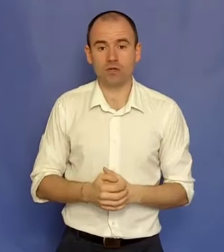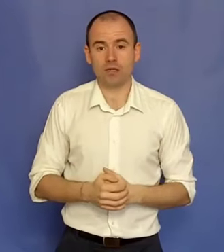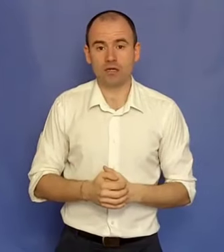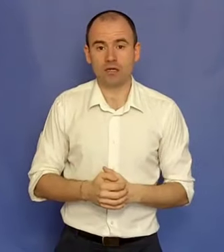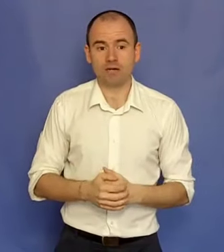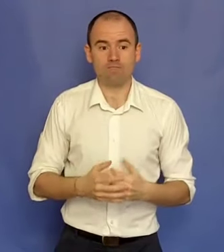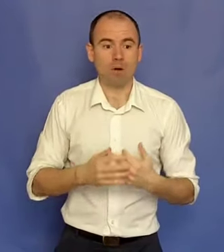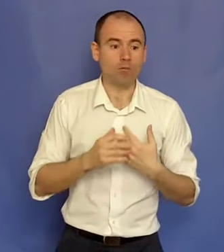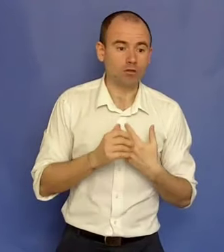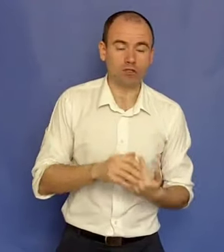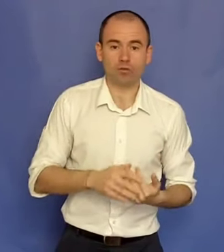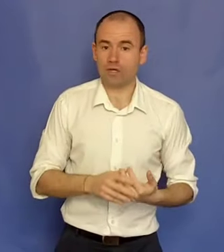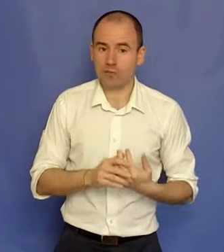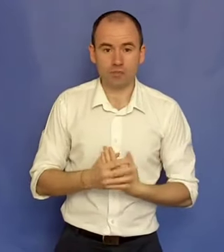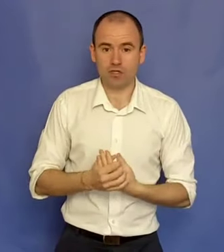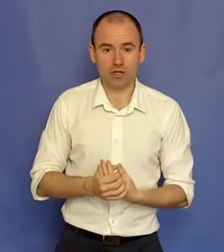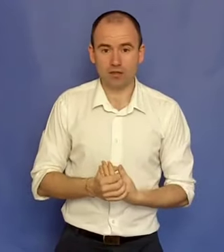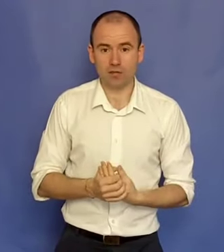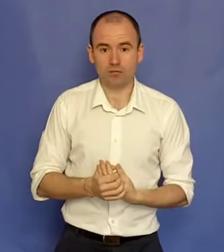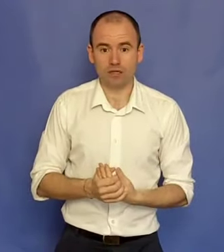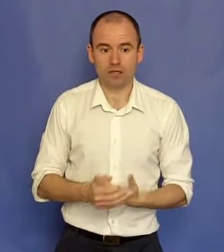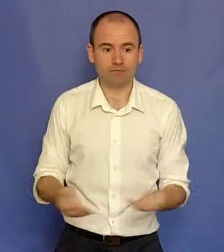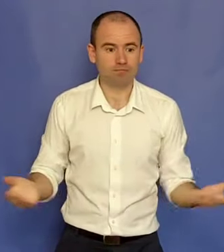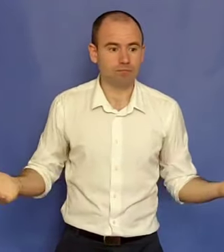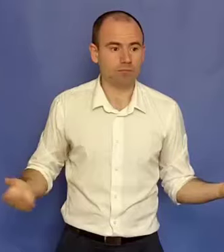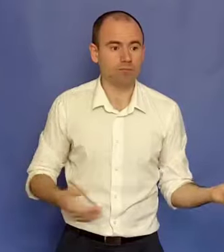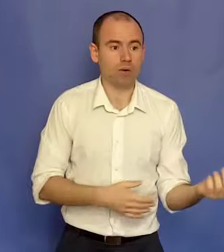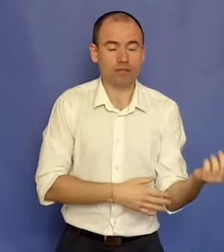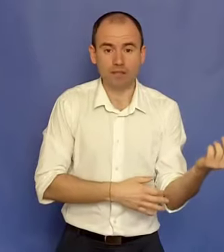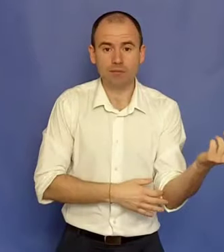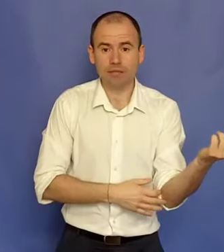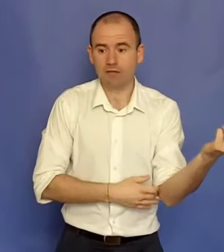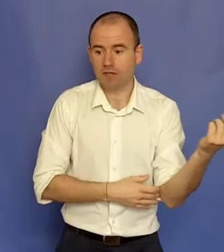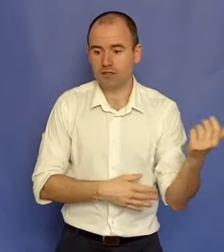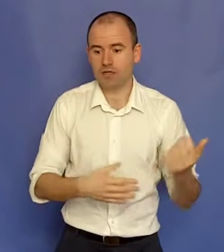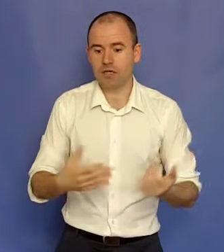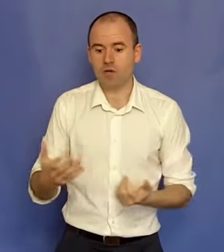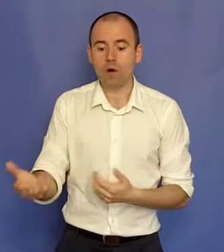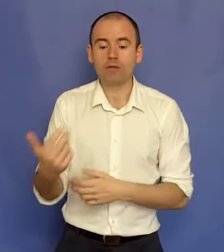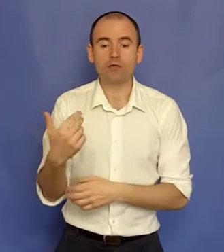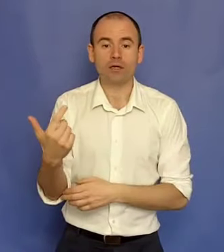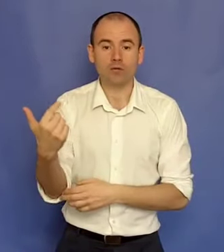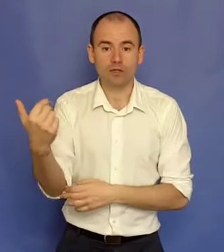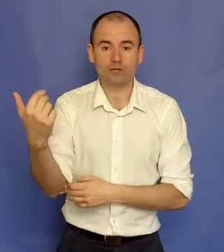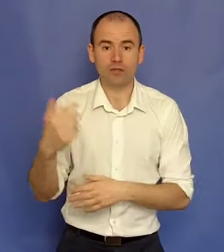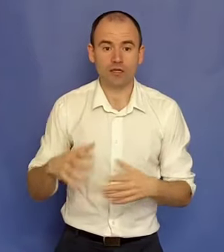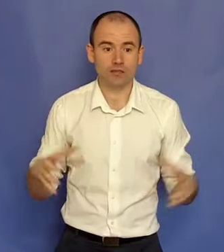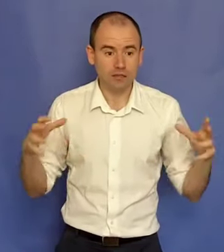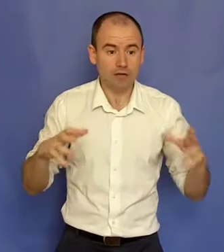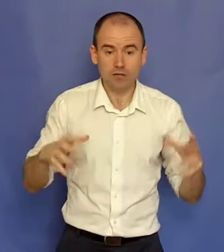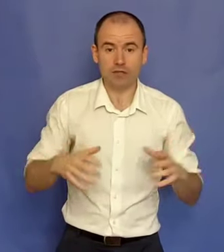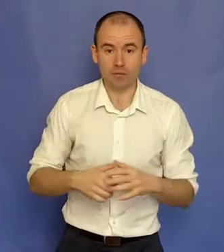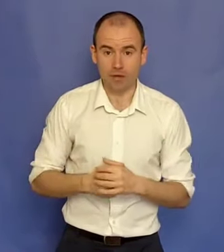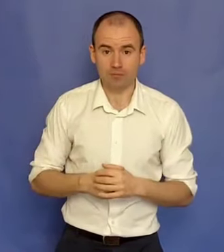cu ei. M-am mugit cu ei la bine și la greu. E partenerii mei de afaceri. Oamenii cu care lucrez în fiecare zi în afacerea mea